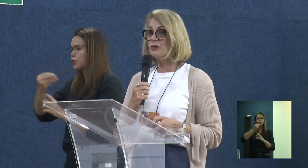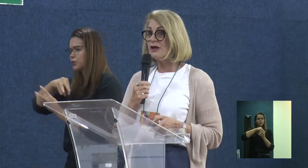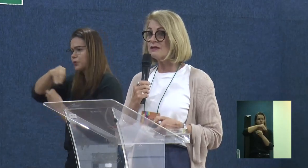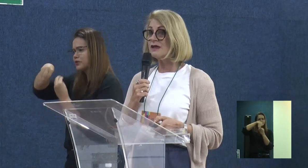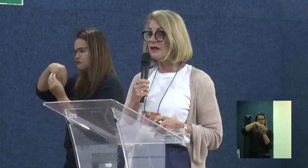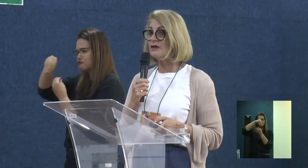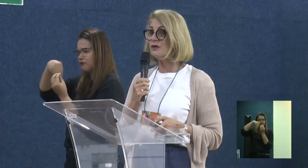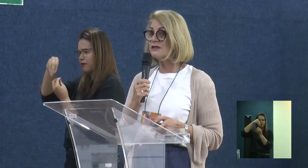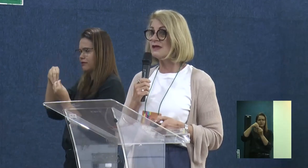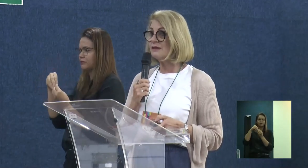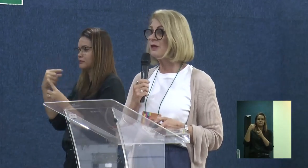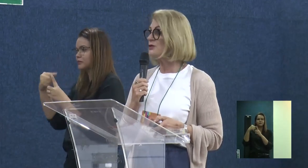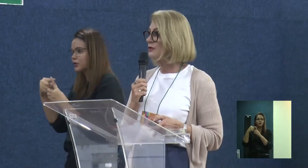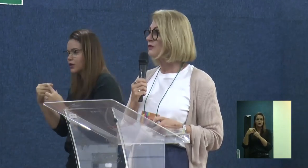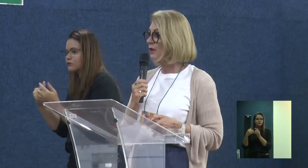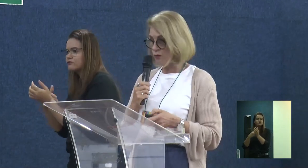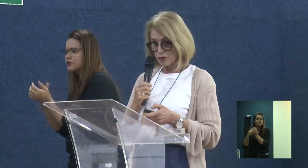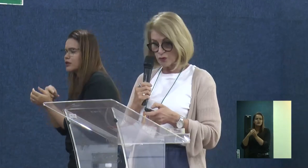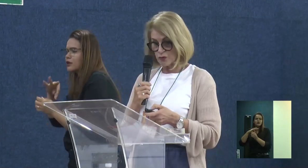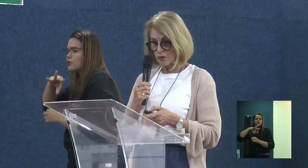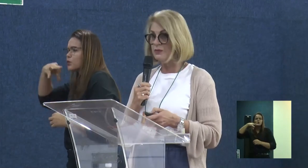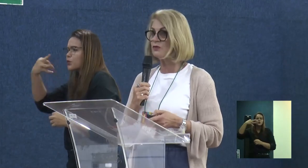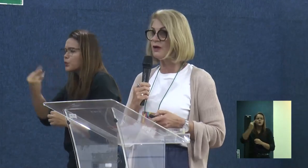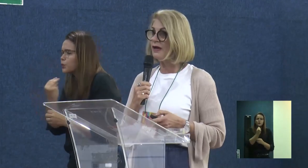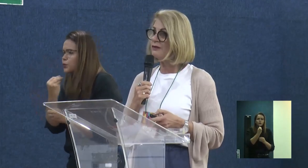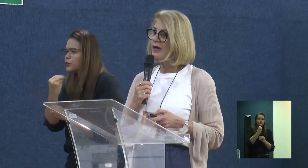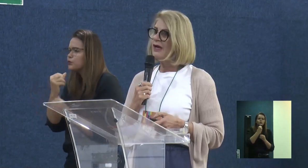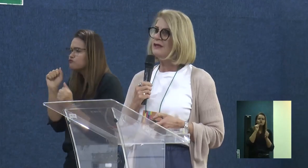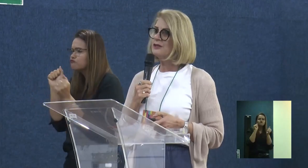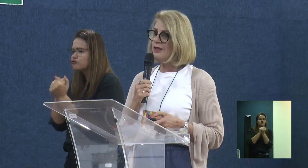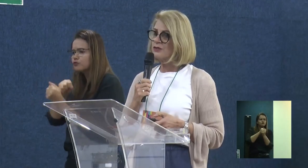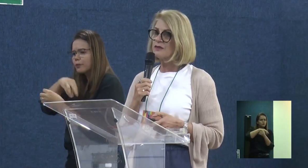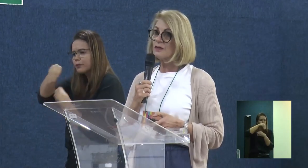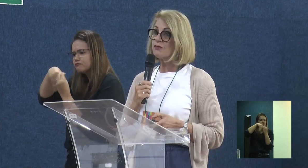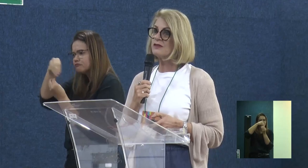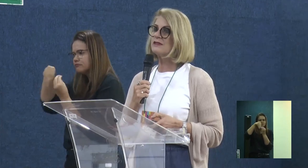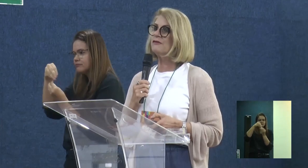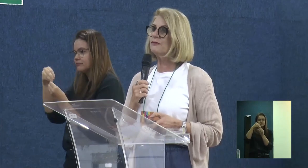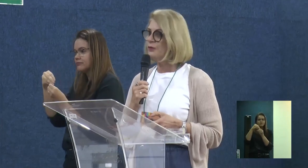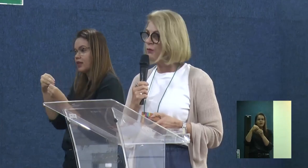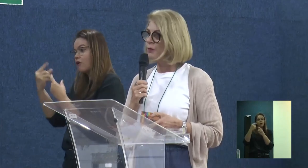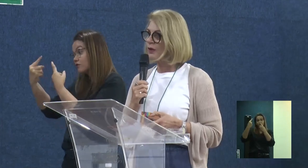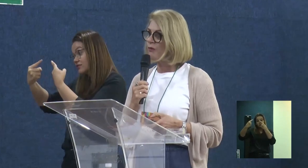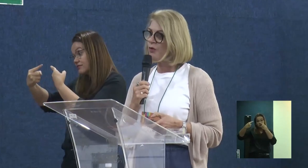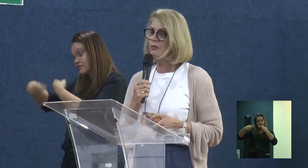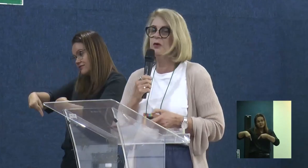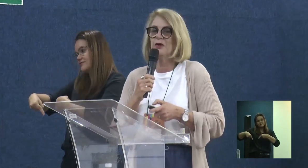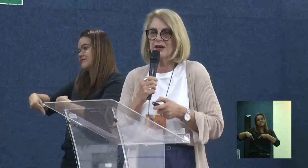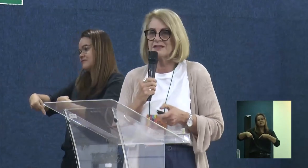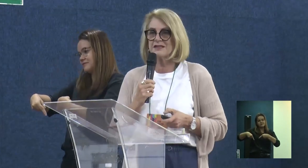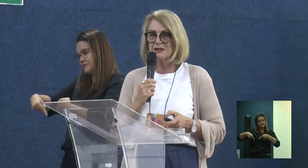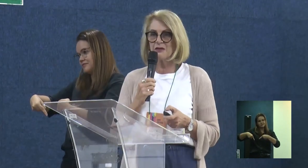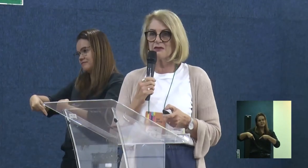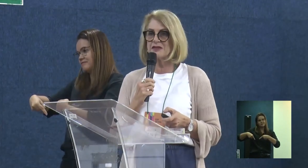né. Eu acho que o grande segredo é exatamente isso, é o tudo junto misturado. E, gente, isso é um desafio, porque a burocracia da